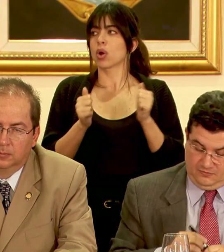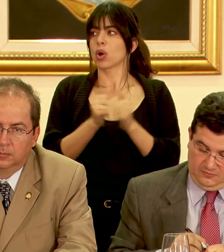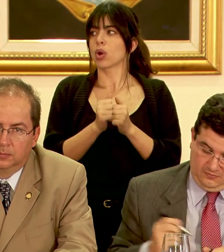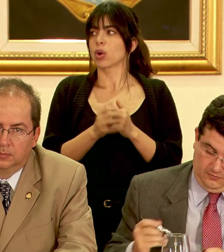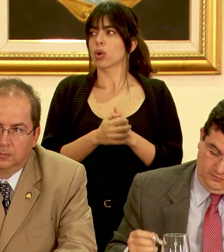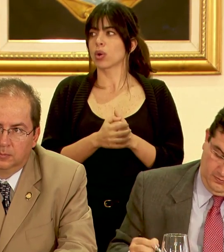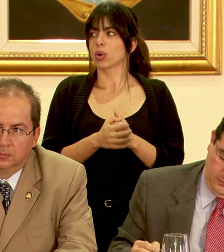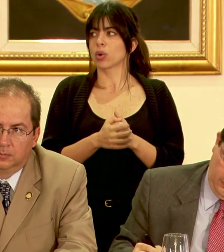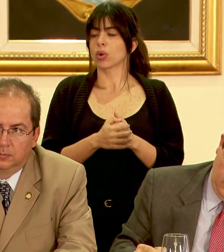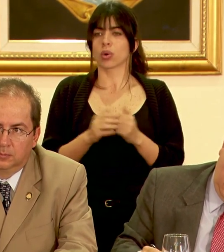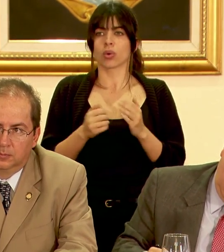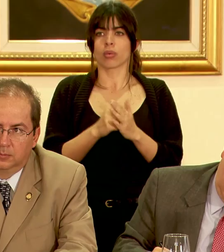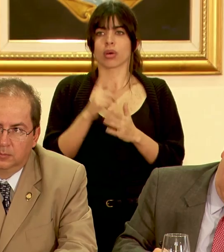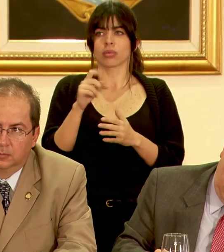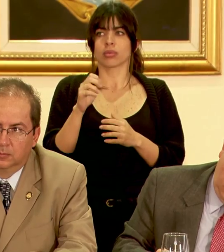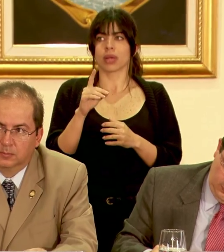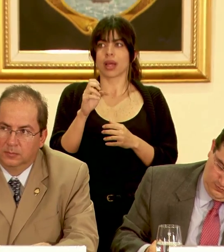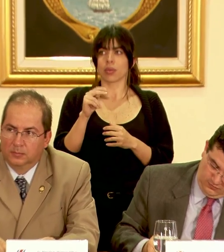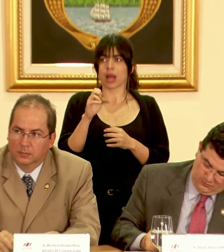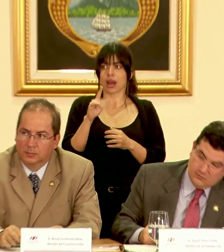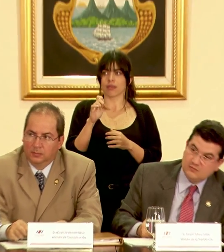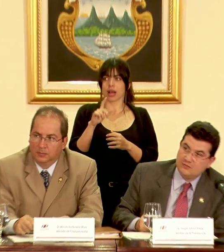una nueva consulta don Erick Arbajal